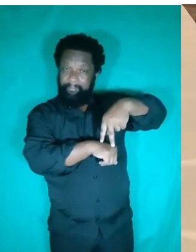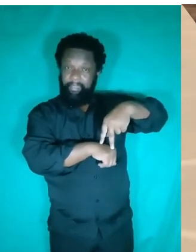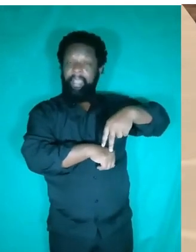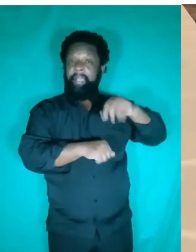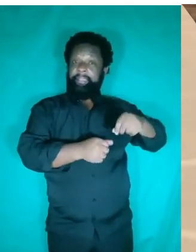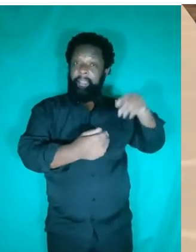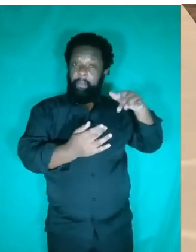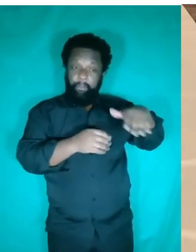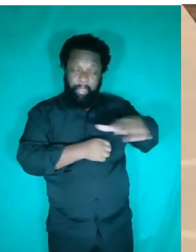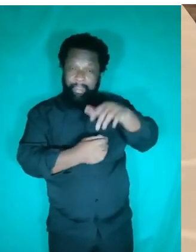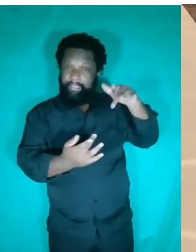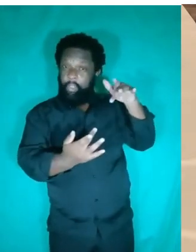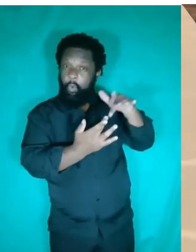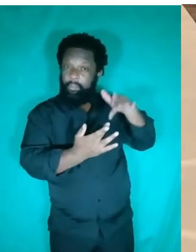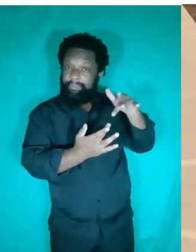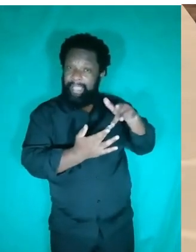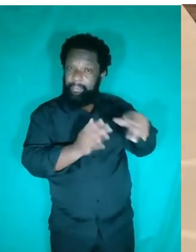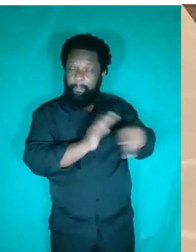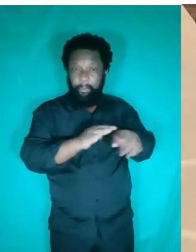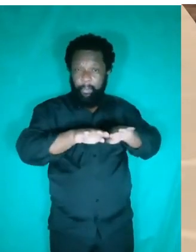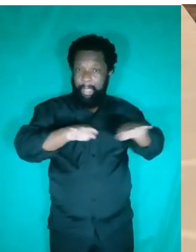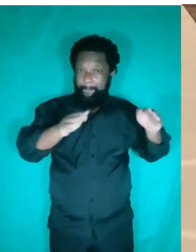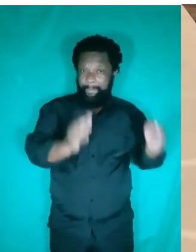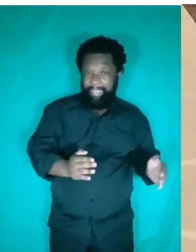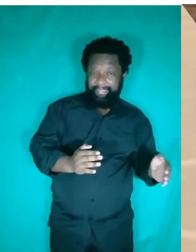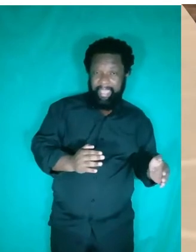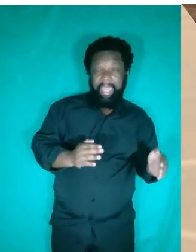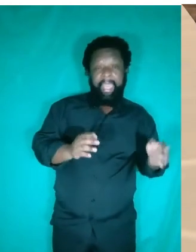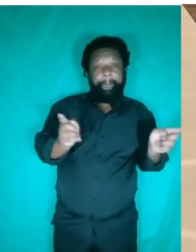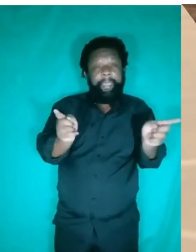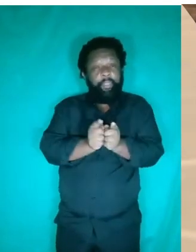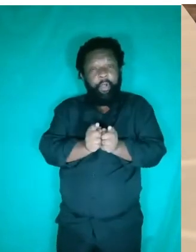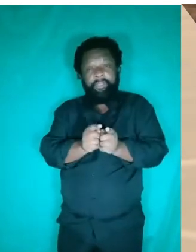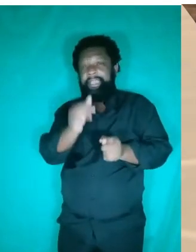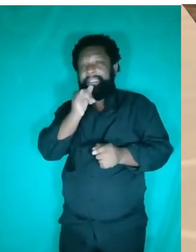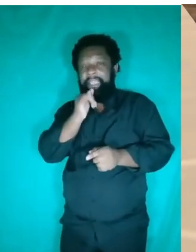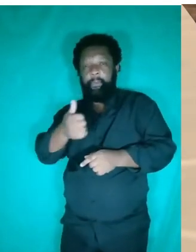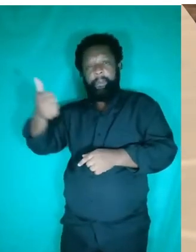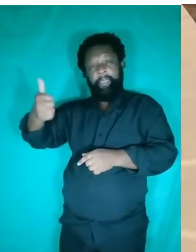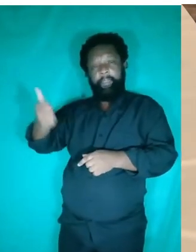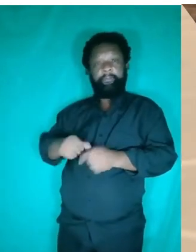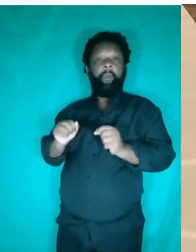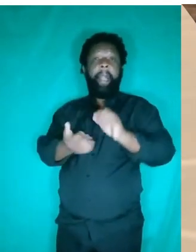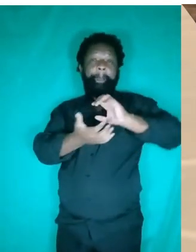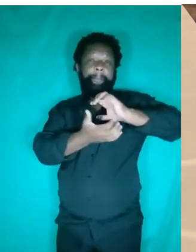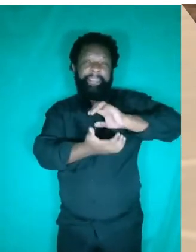a área de contato dele com a superfície da mesa é menor do que na situação 1. Então, a pressão aqui vai ser maior.